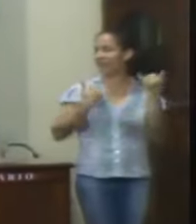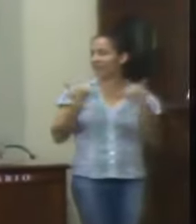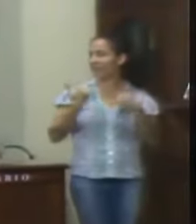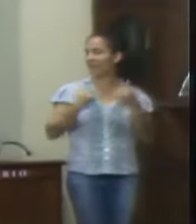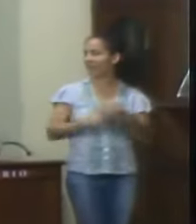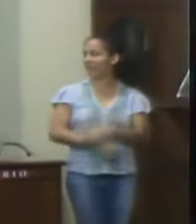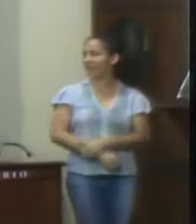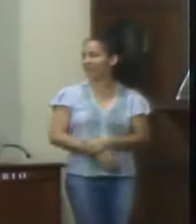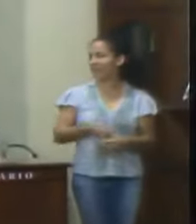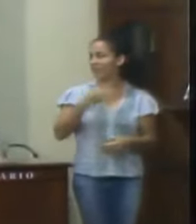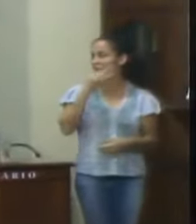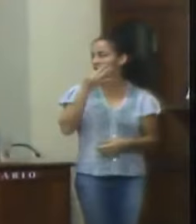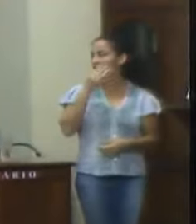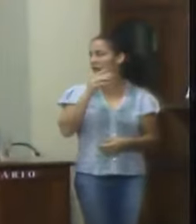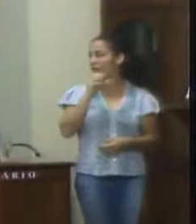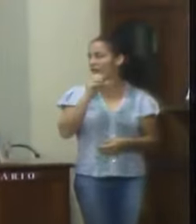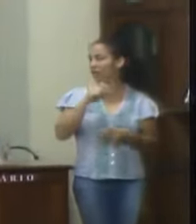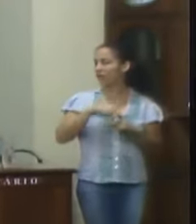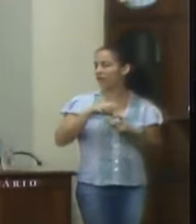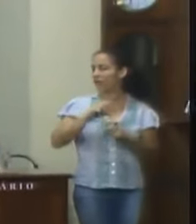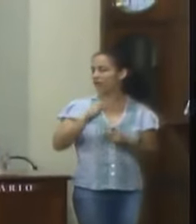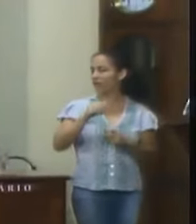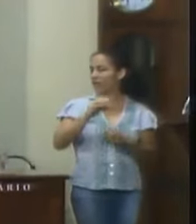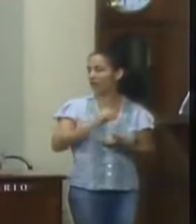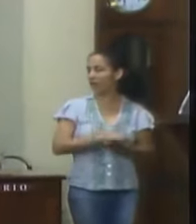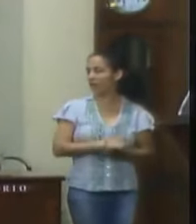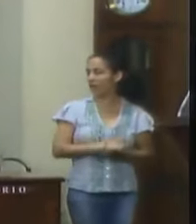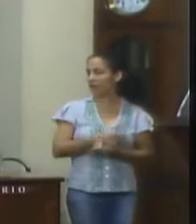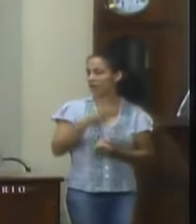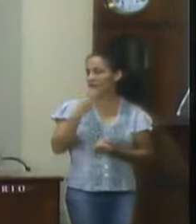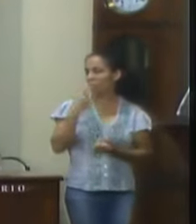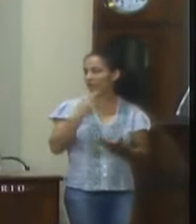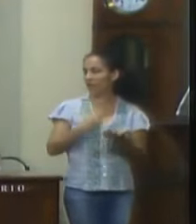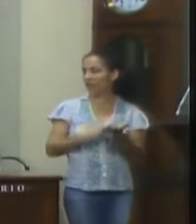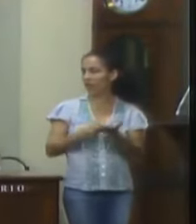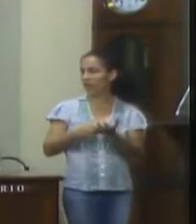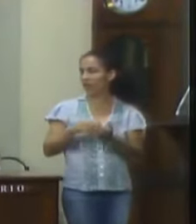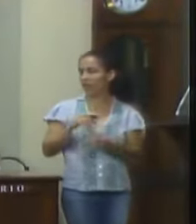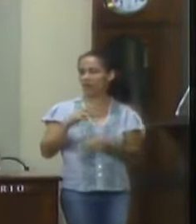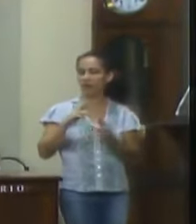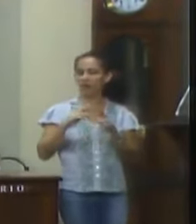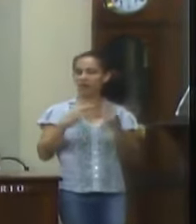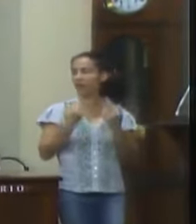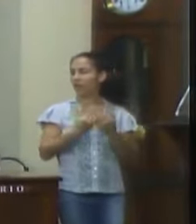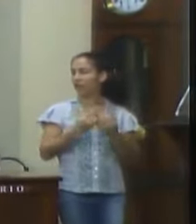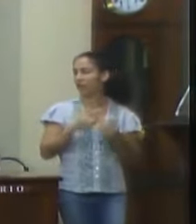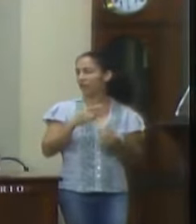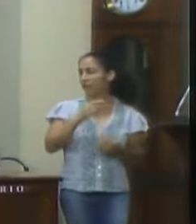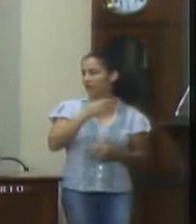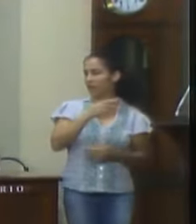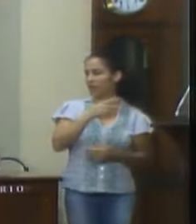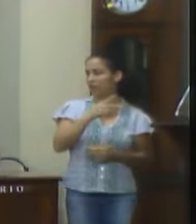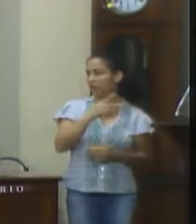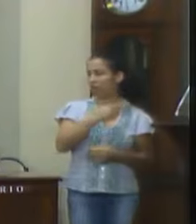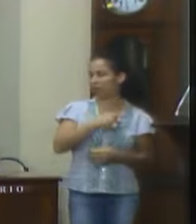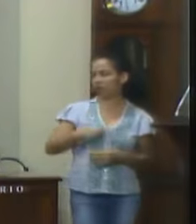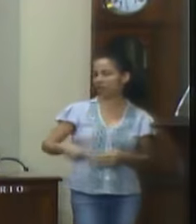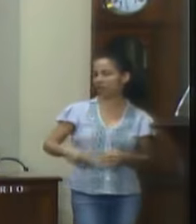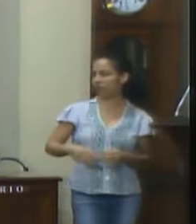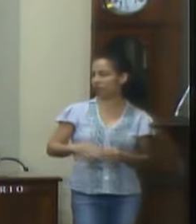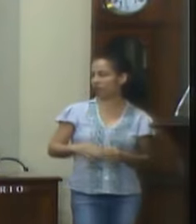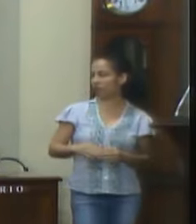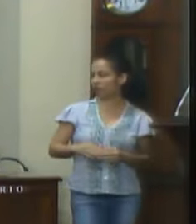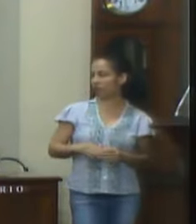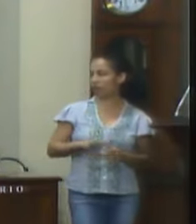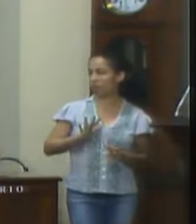sugestão do doutor Saulo eu queria compartilhar com vocês eu quero marcar uma reunião na diretoria na presidência da casa para que a gente